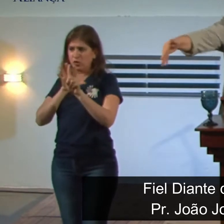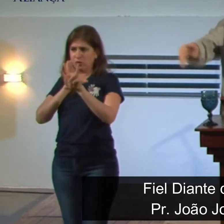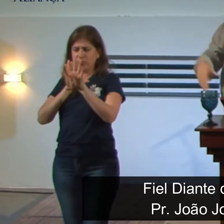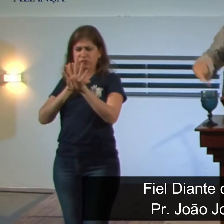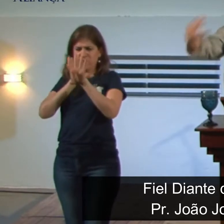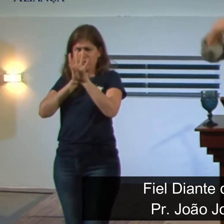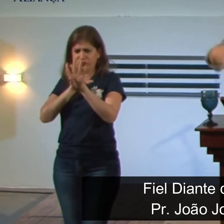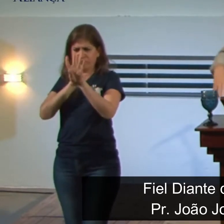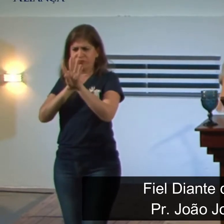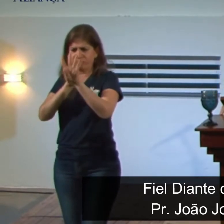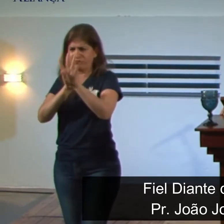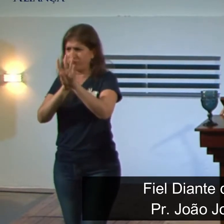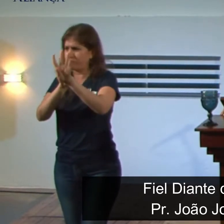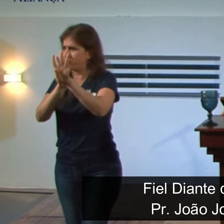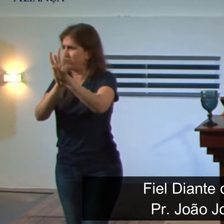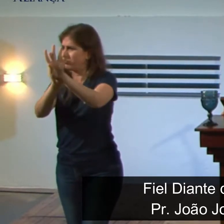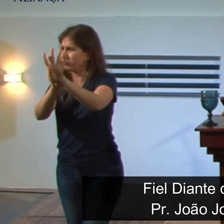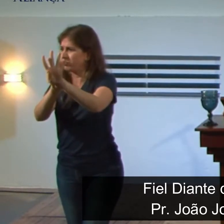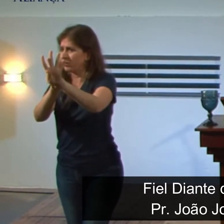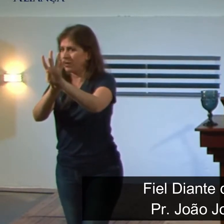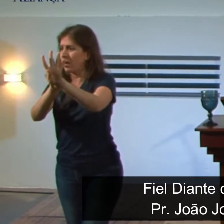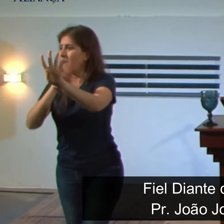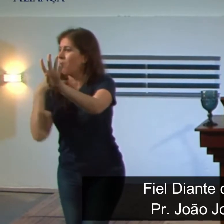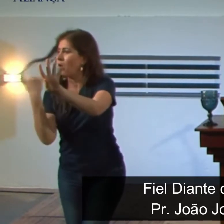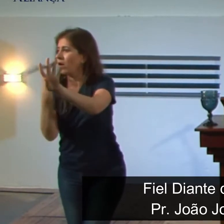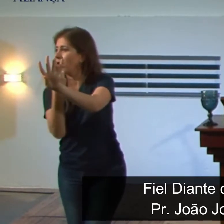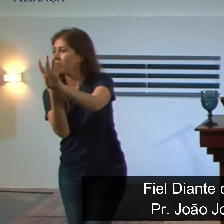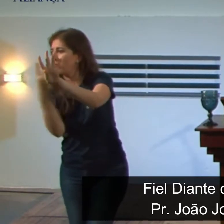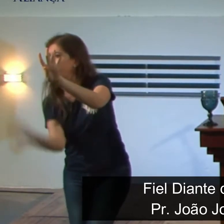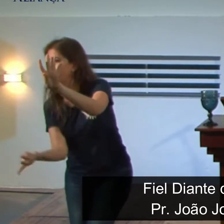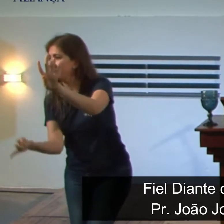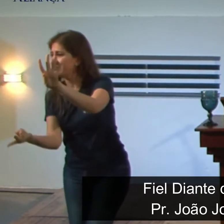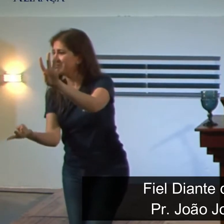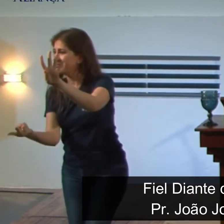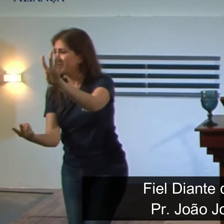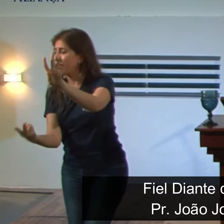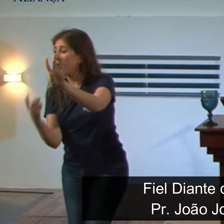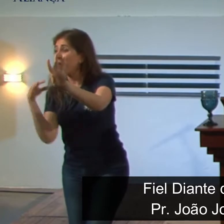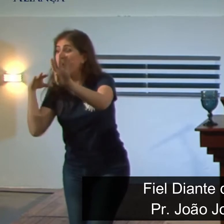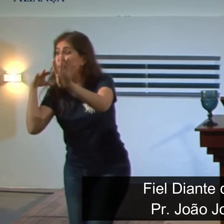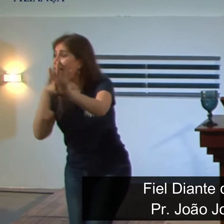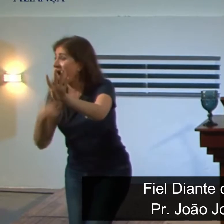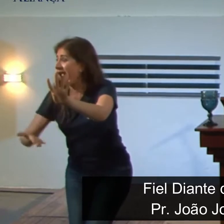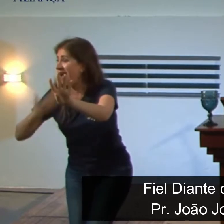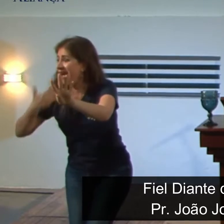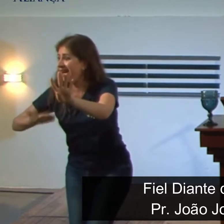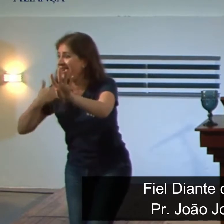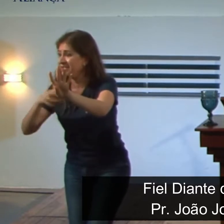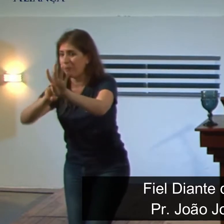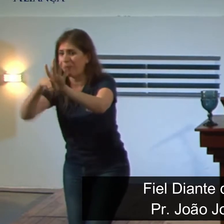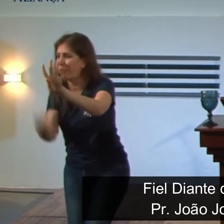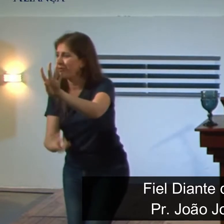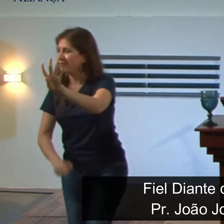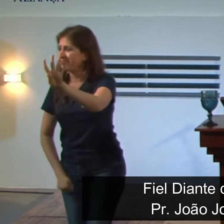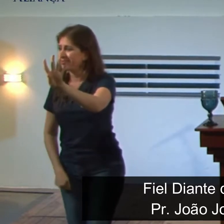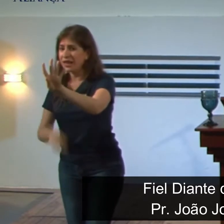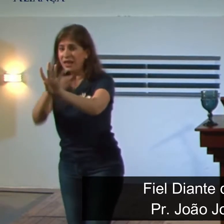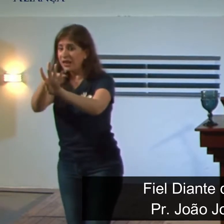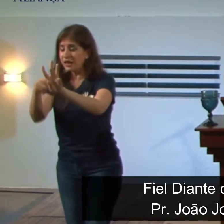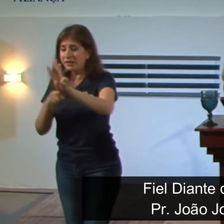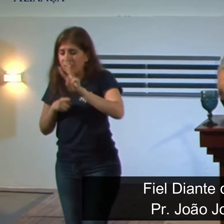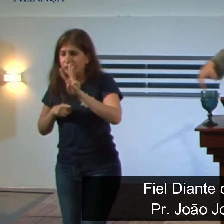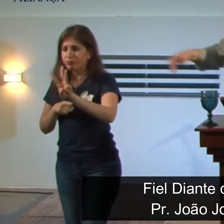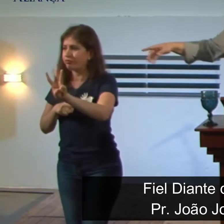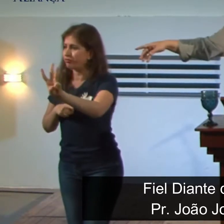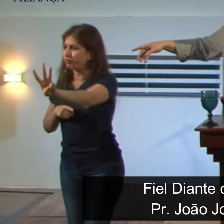esses soldados morreram só do calor da fornalha. Porém, os três caíram lá dentro. E alguém olhou e disse, agora tem quatro.